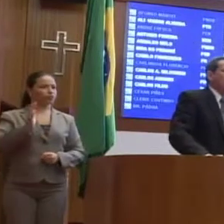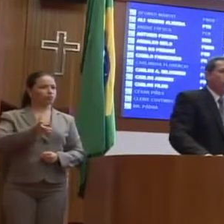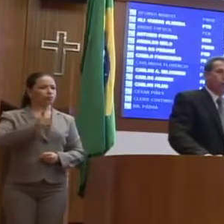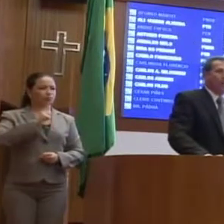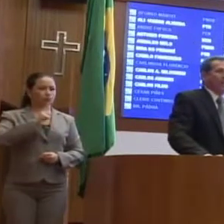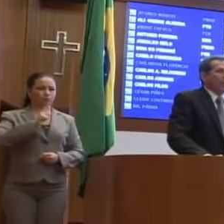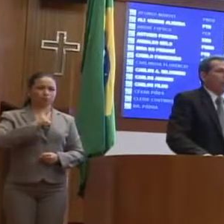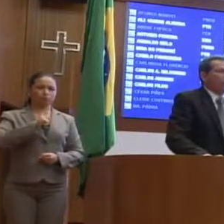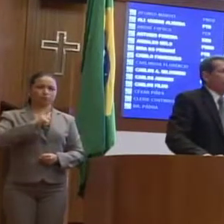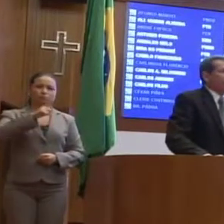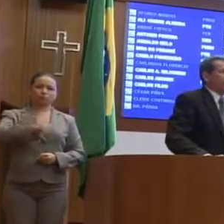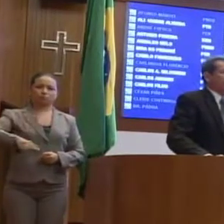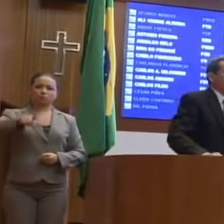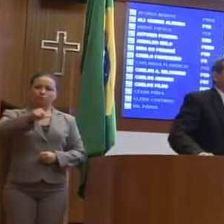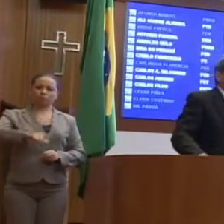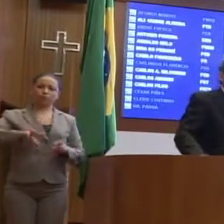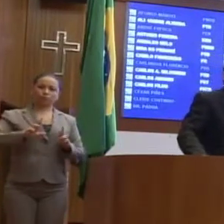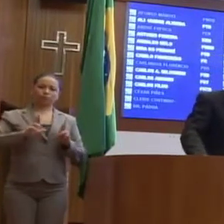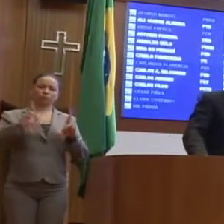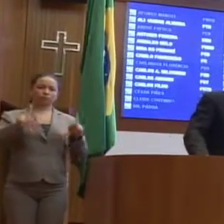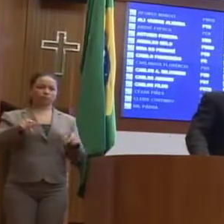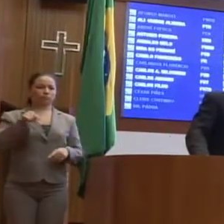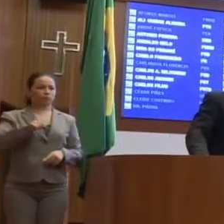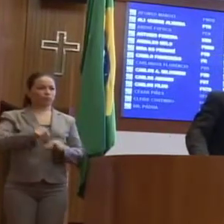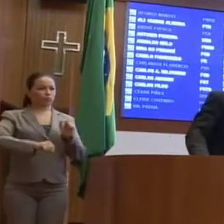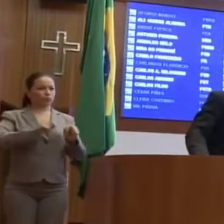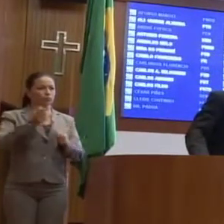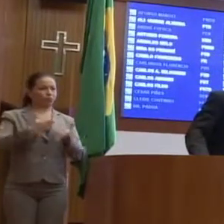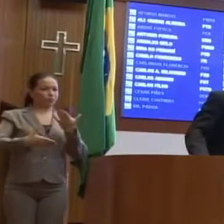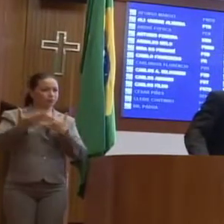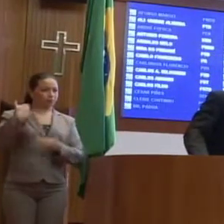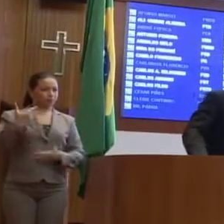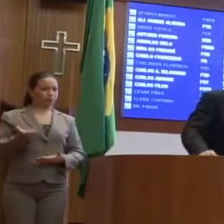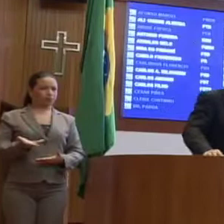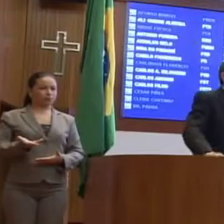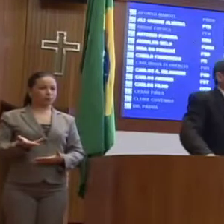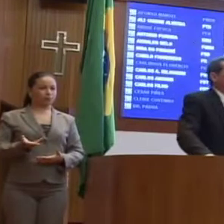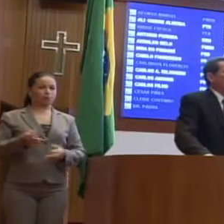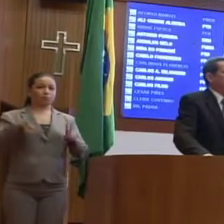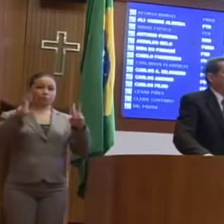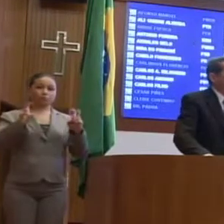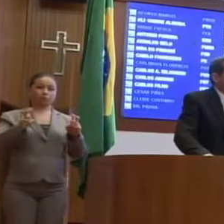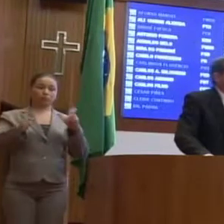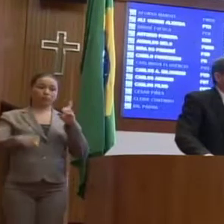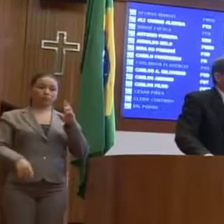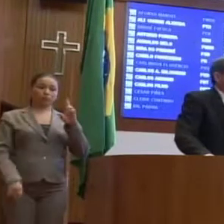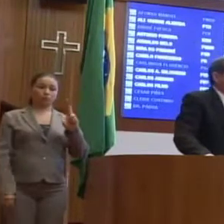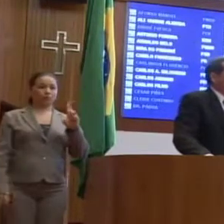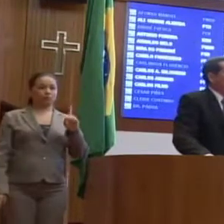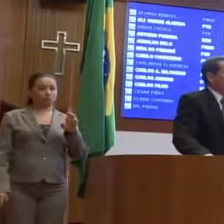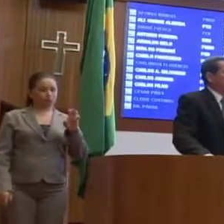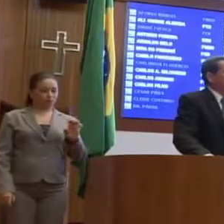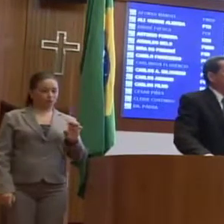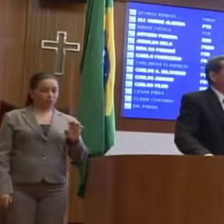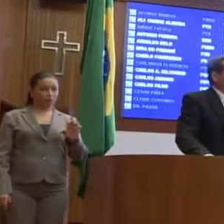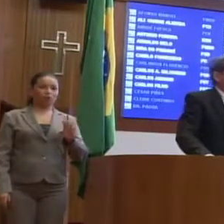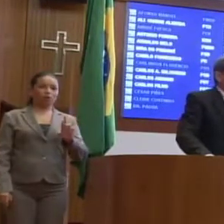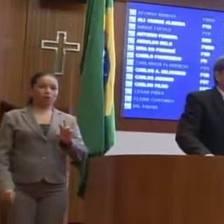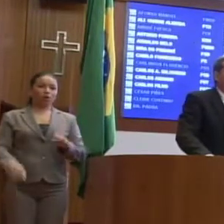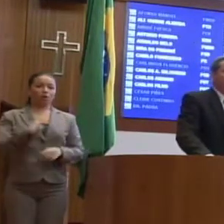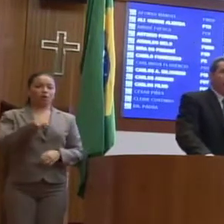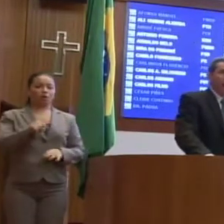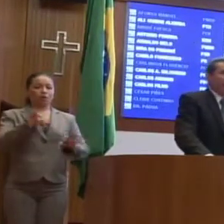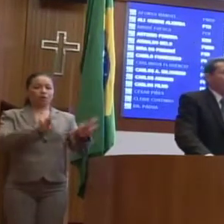tivesse uma sequência diferenciada da que foi no passado. A questão do RDE, a questão do escalonamento